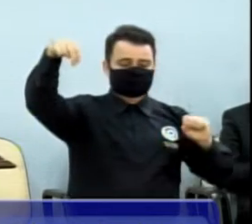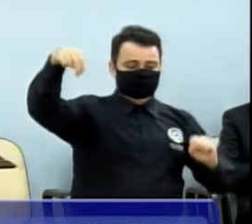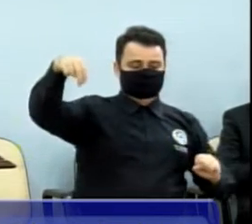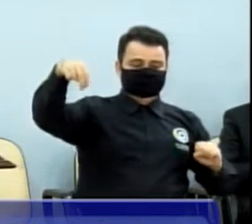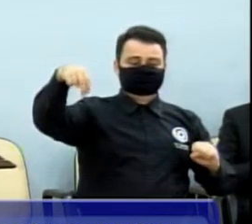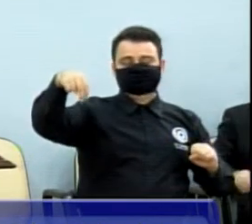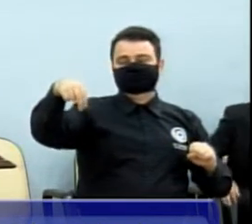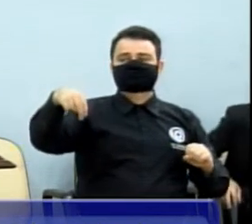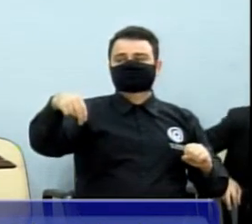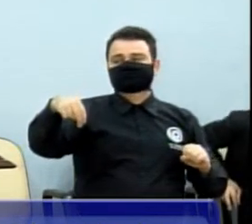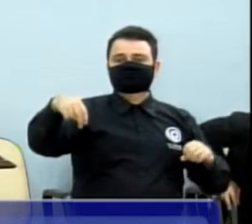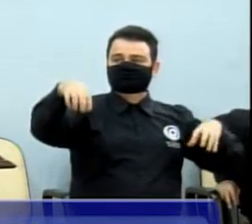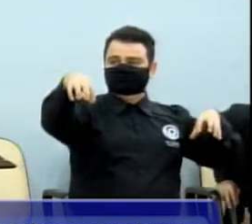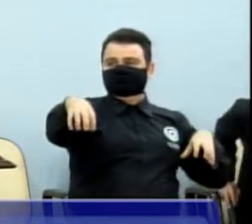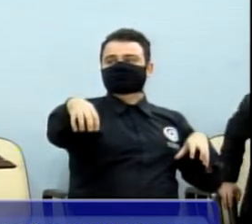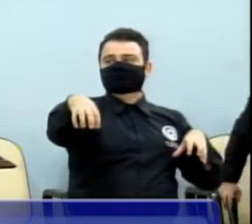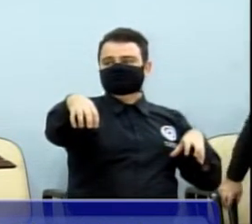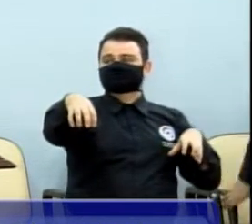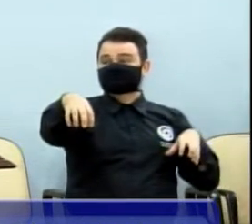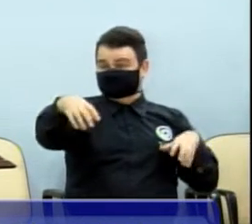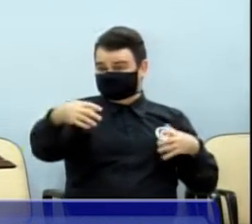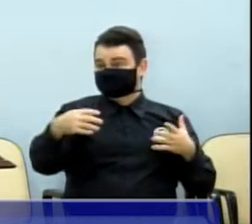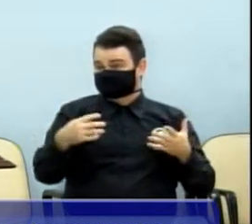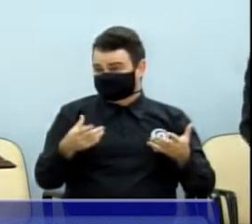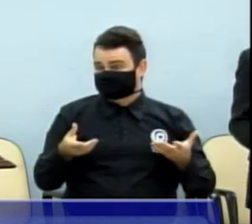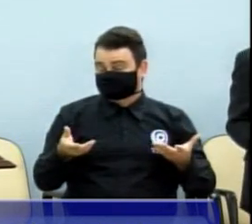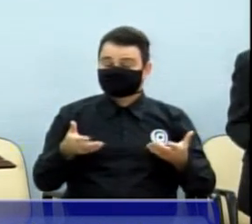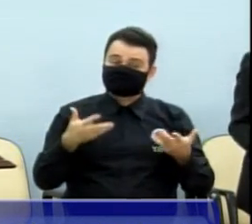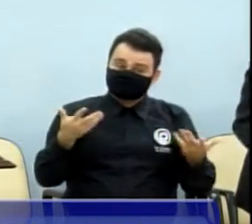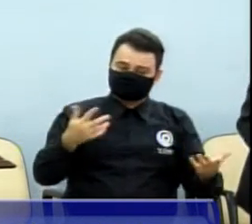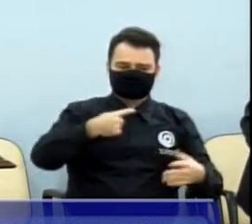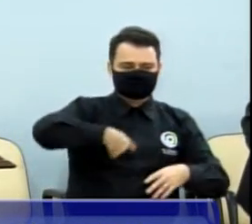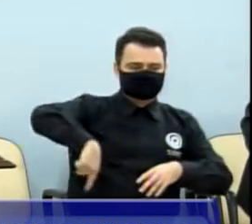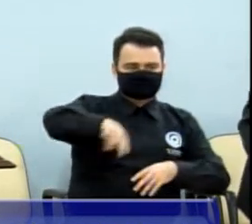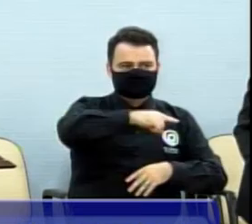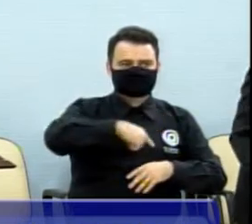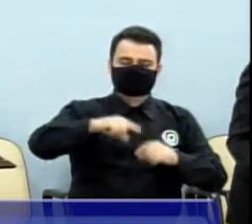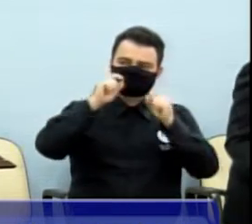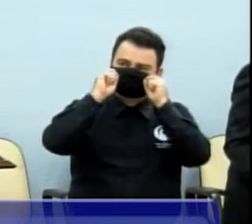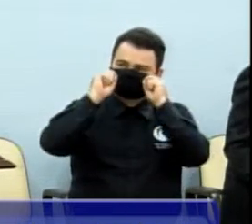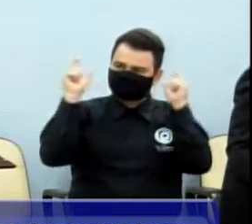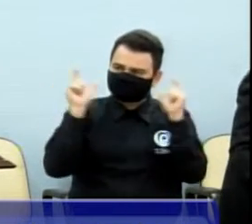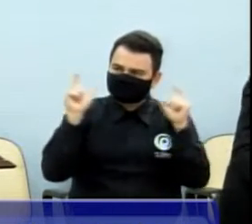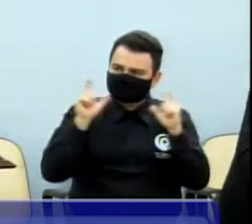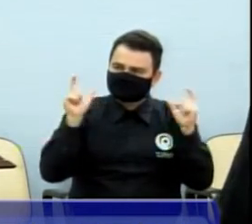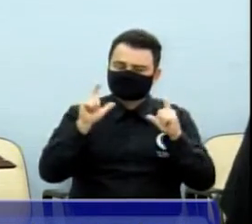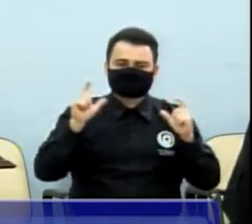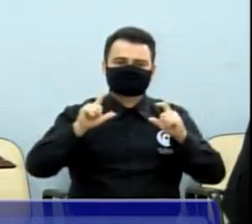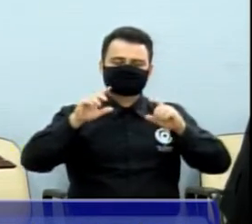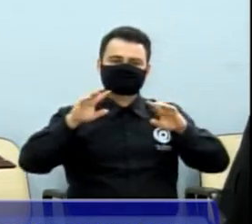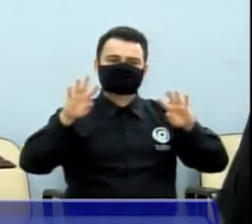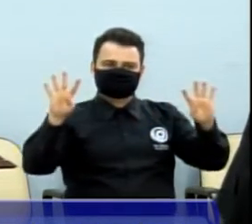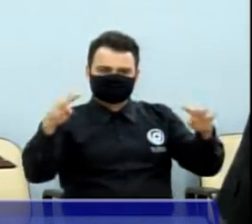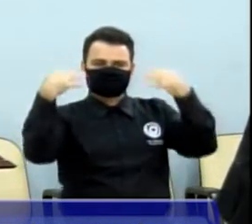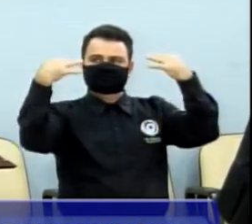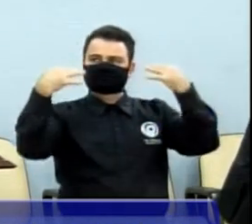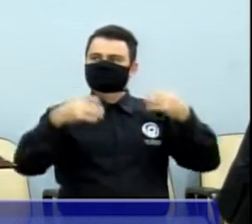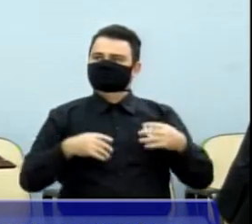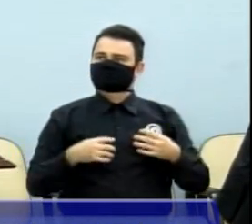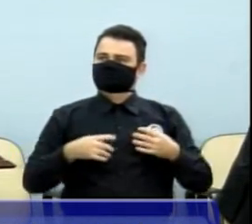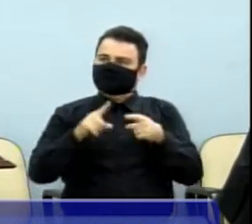Então, vereador Odélio, nós temos que estar atuando de maneira que a nossa voz venha a ser ouvida, não somente a nossa voz, mas a